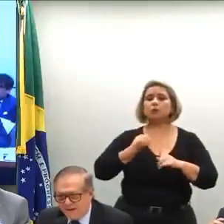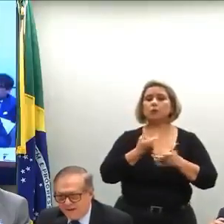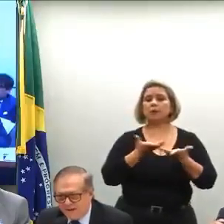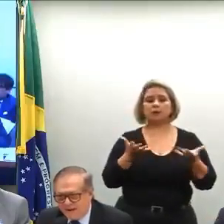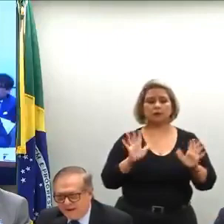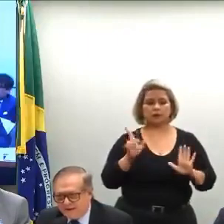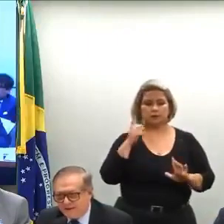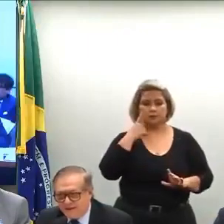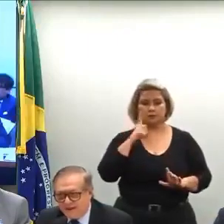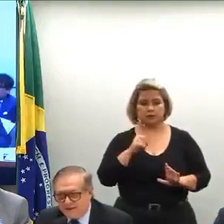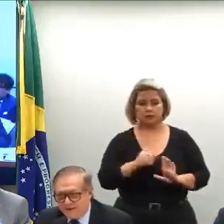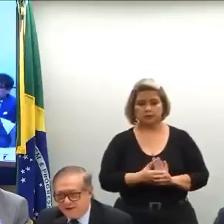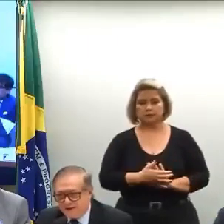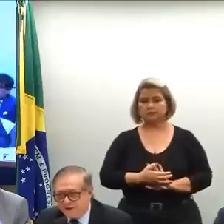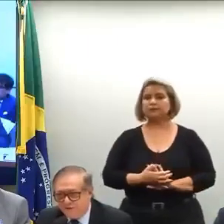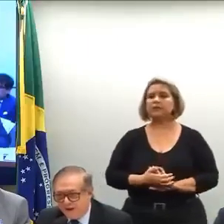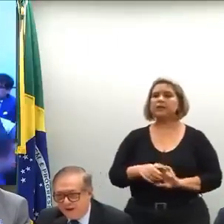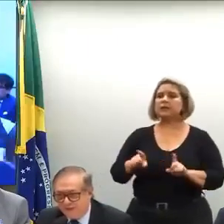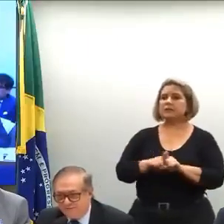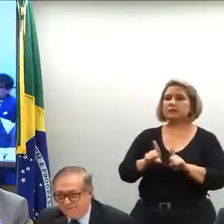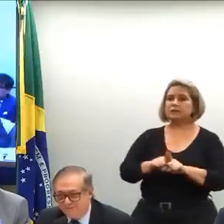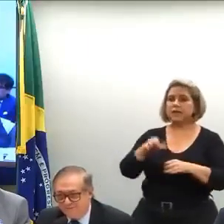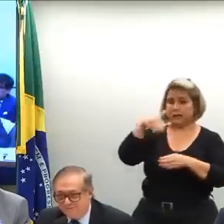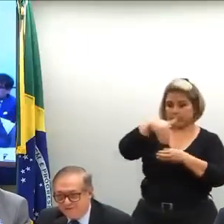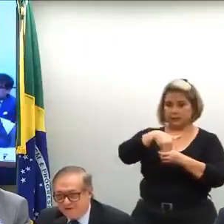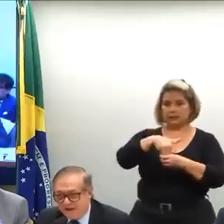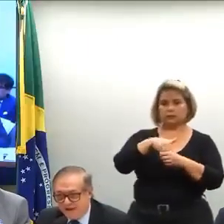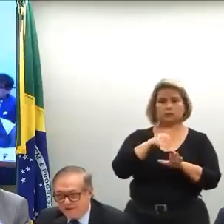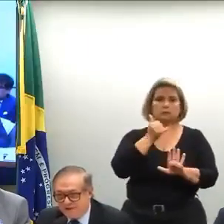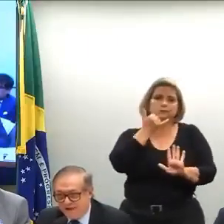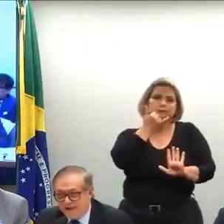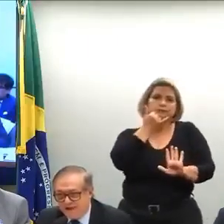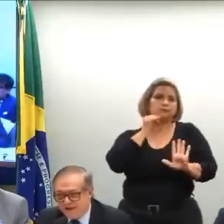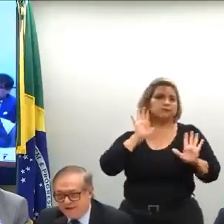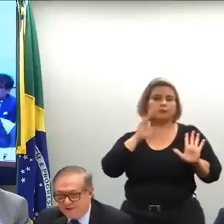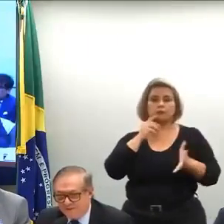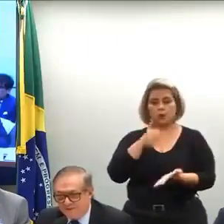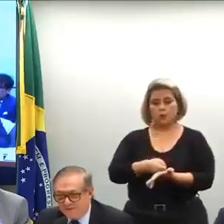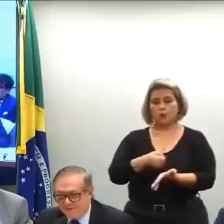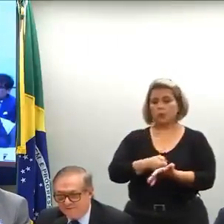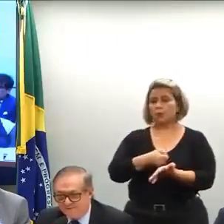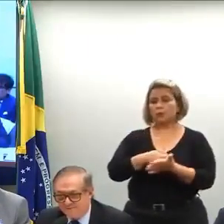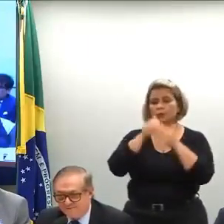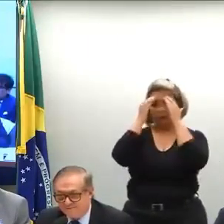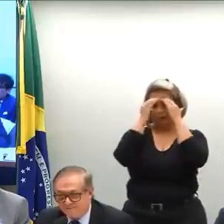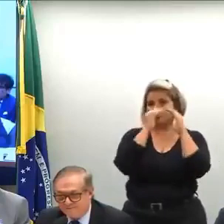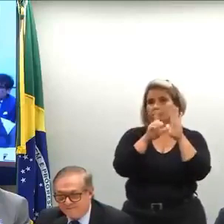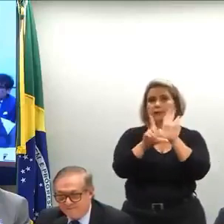E a eleição? A questão da eleição a gente cumpre a lei. O que está na lei a gente cumpre.